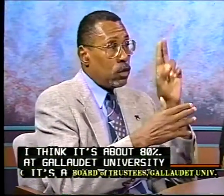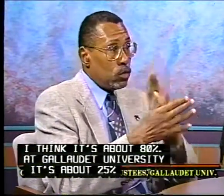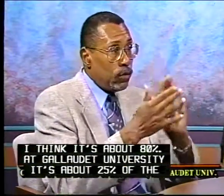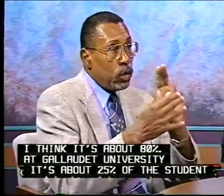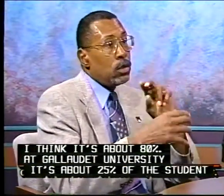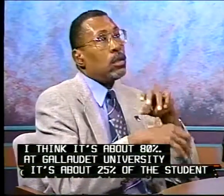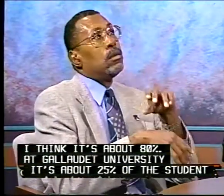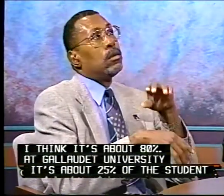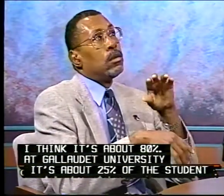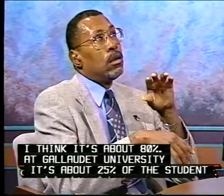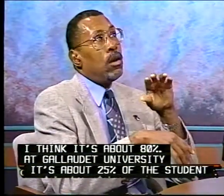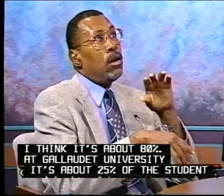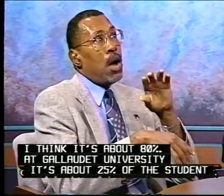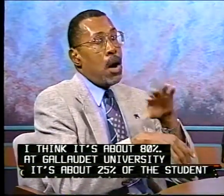Now, related to Gallaudet University,